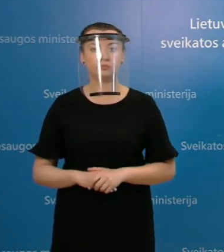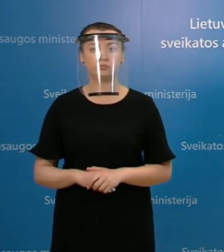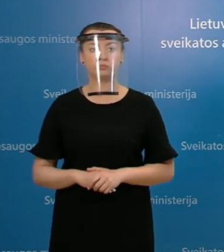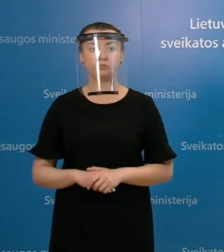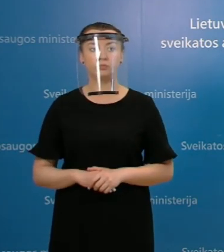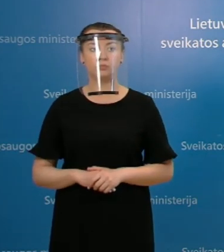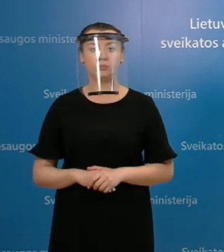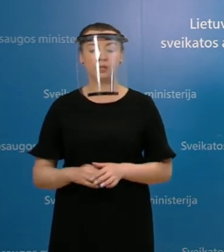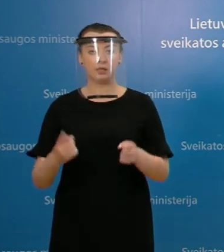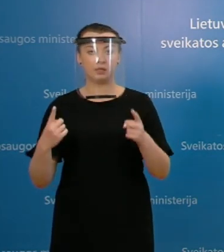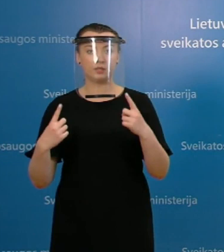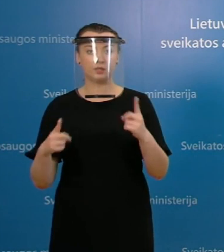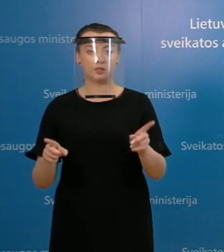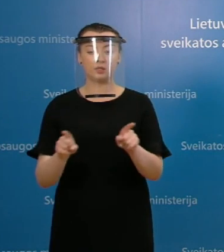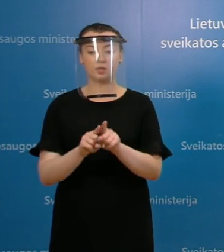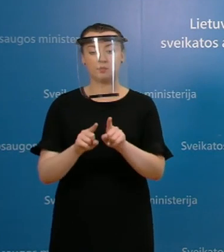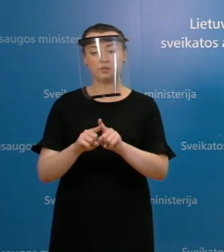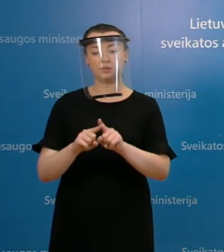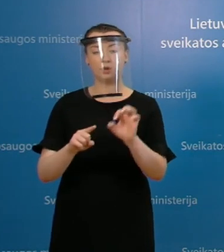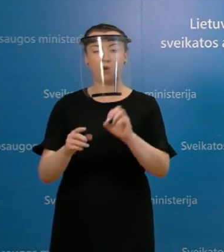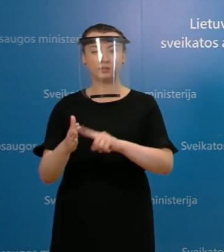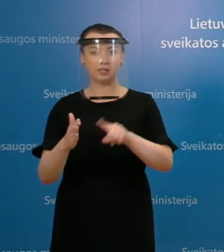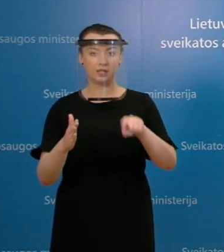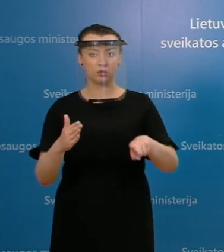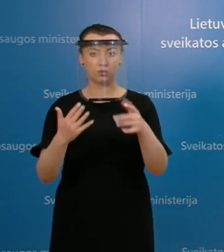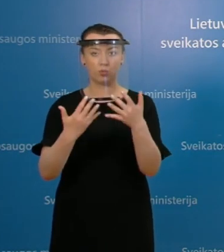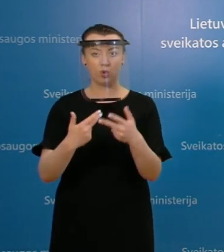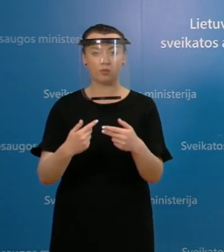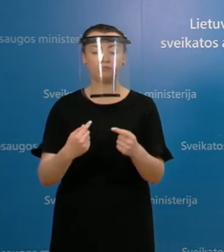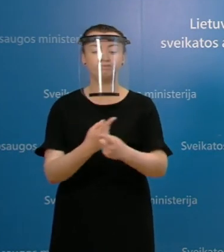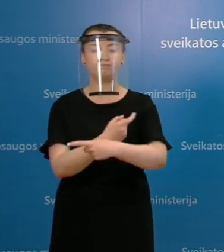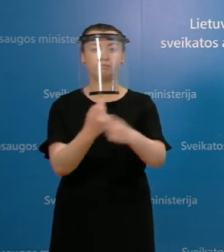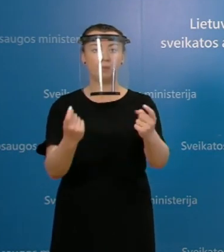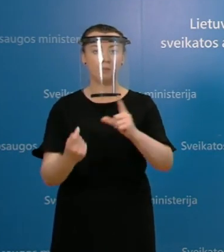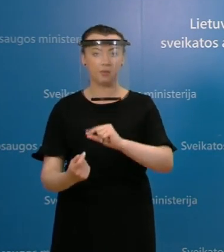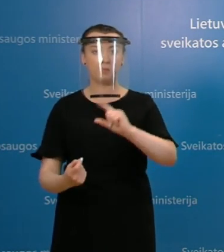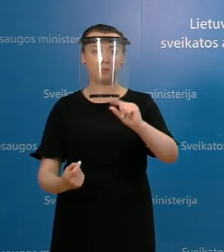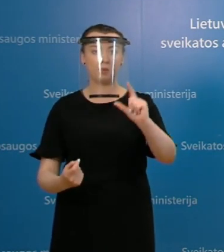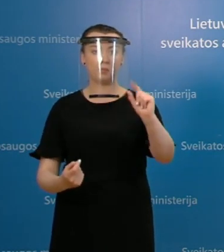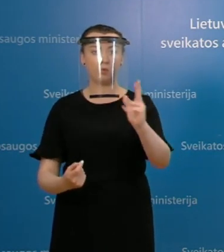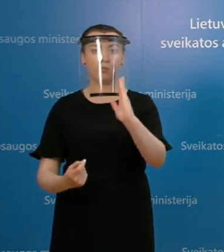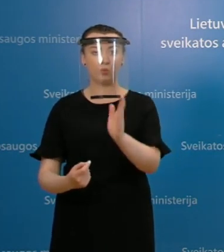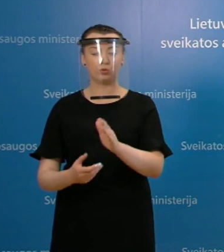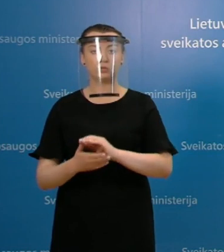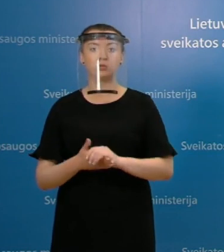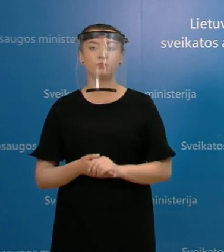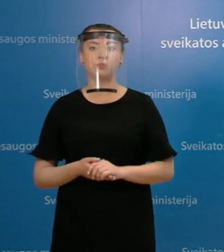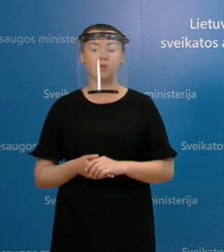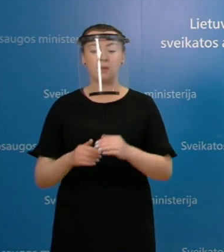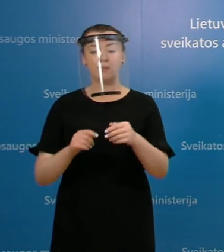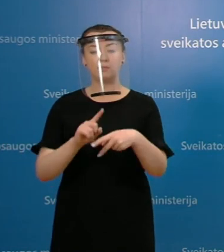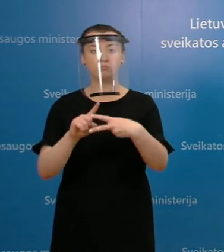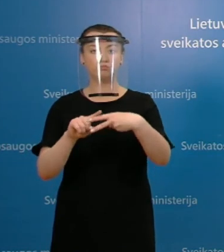Dar vienas rodiklis, kurį taip pat skelbsim pirmadienės, tai tie pirmieji, du mano paminėti,